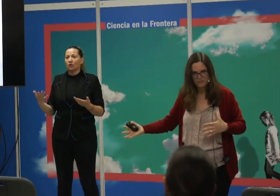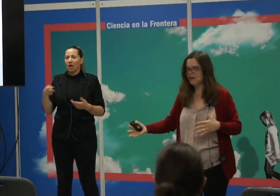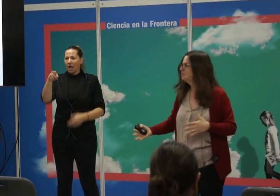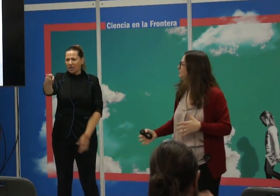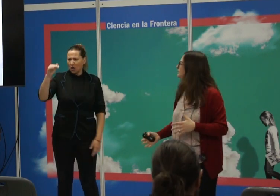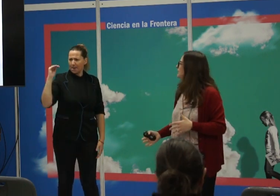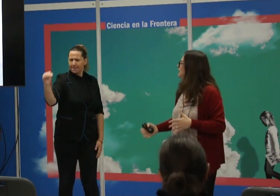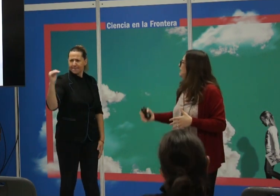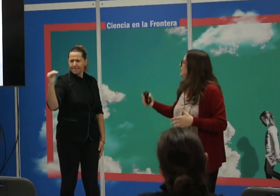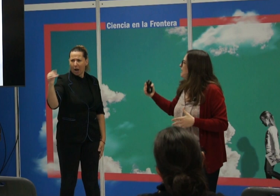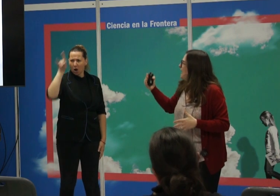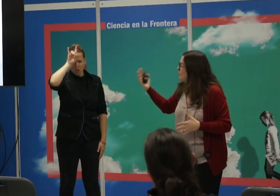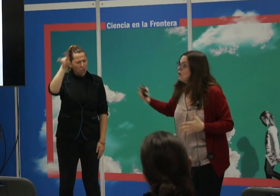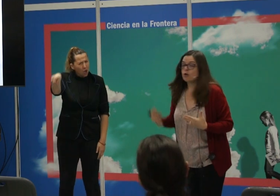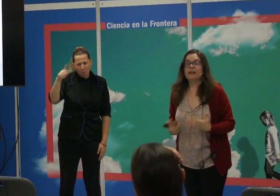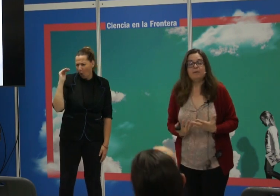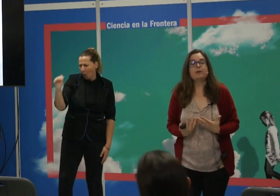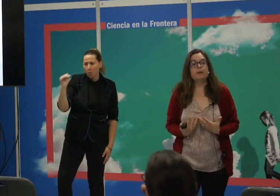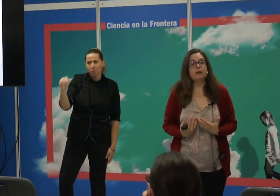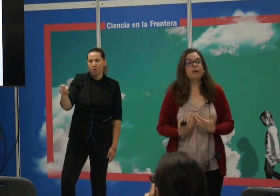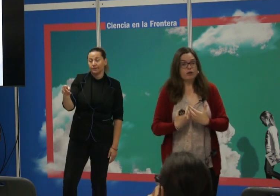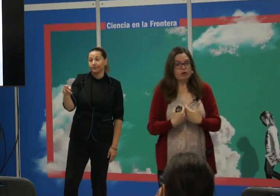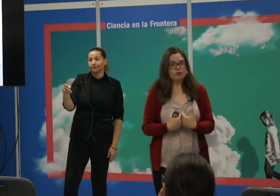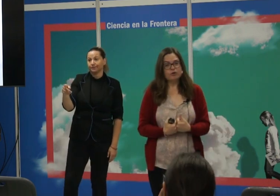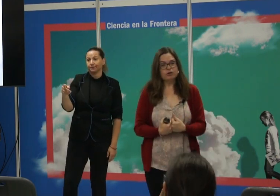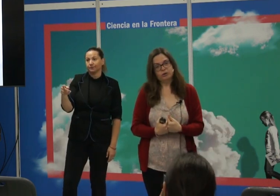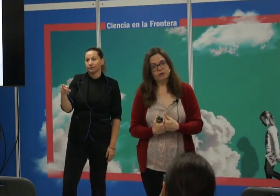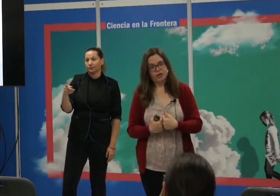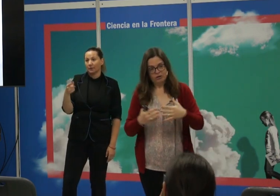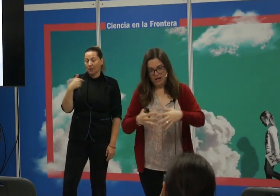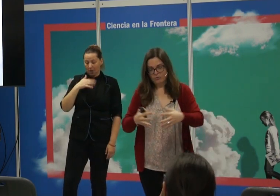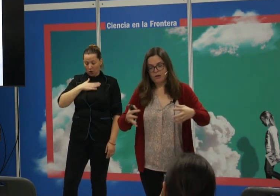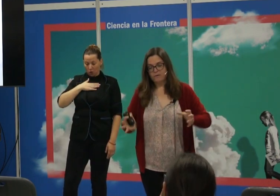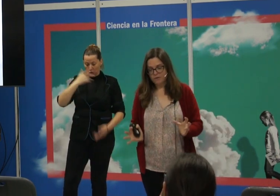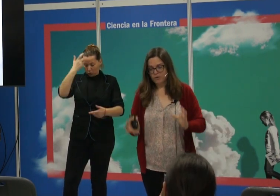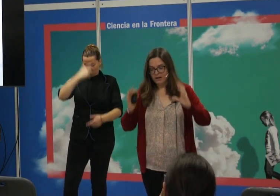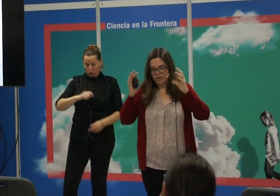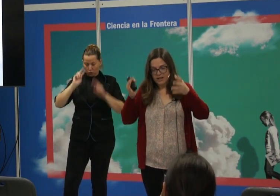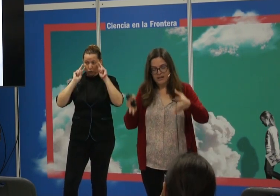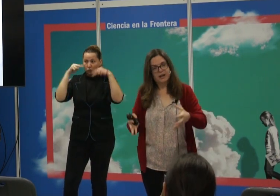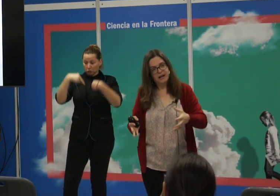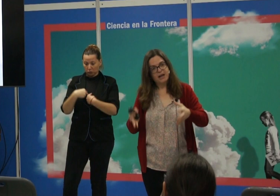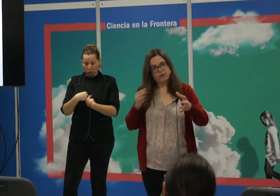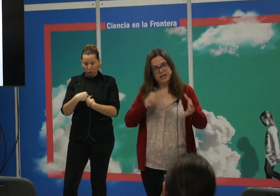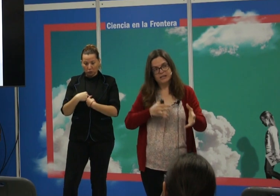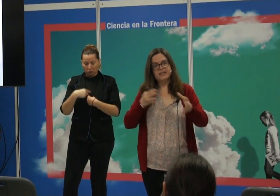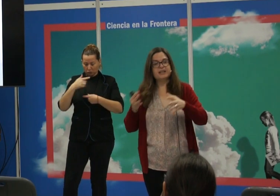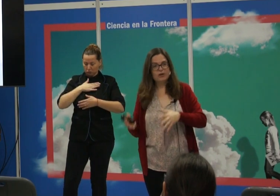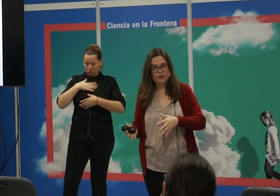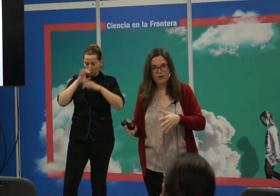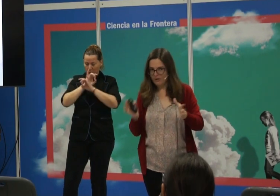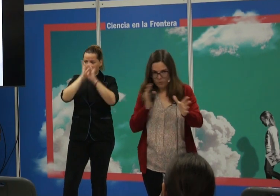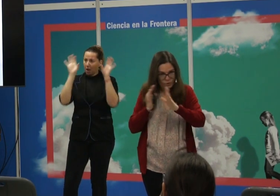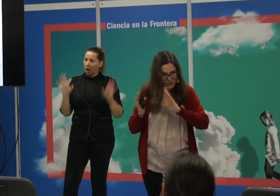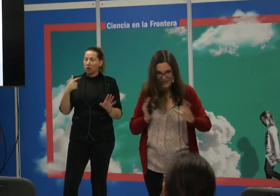el otro siempre es malo. Hay una normativización de lo que somos nosotros que nos ayuda a configurarnos, a tener claro quién sí